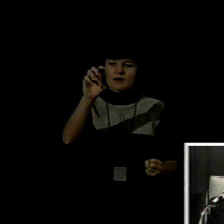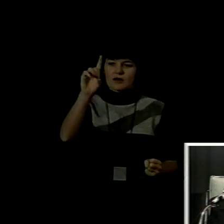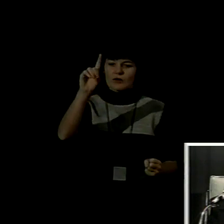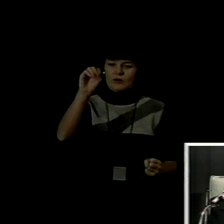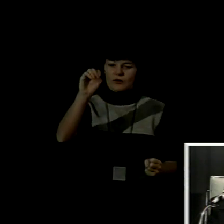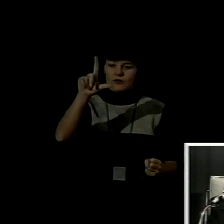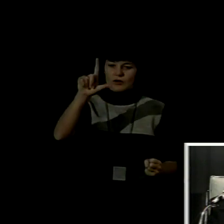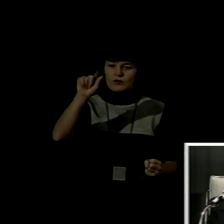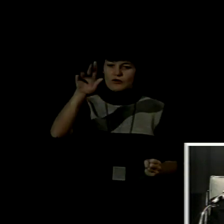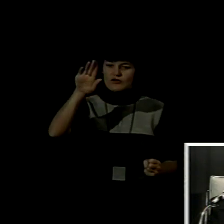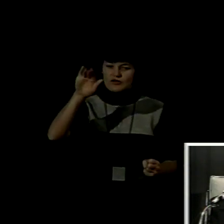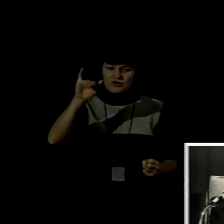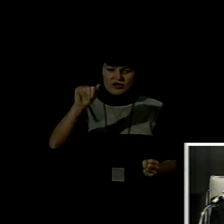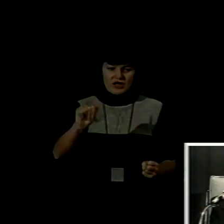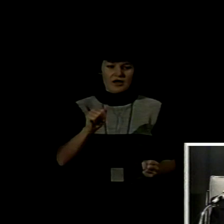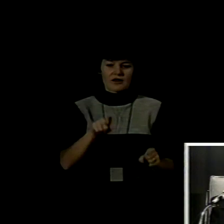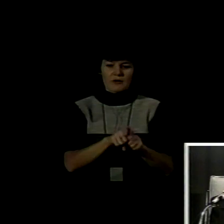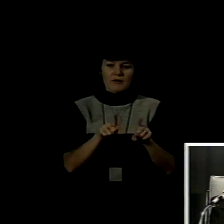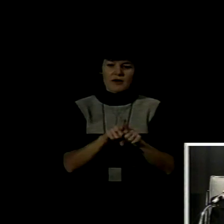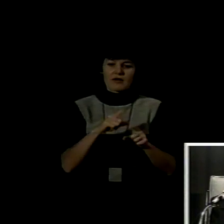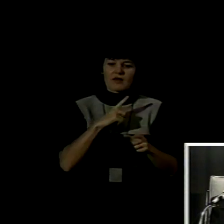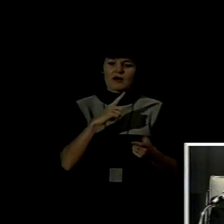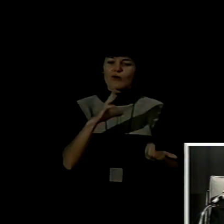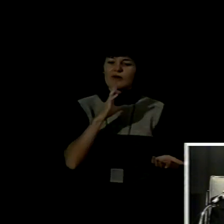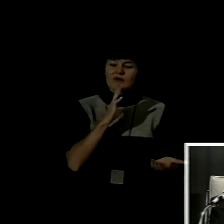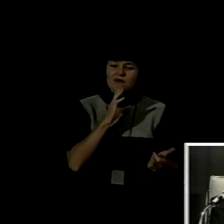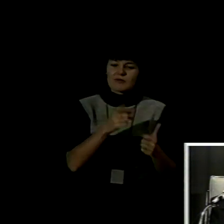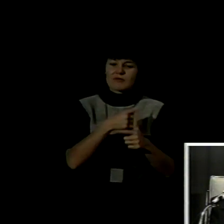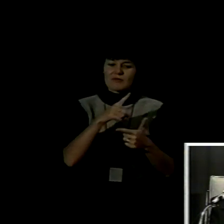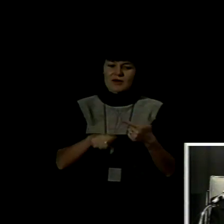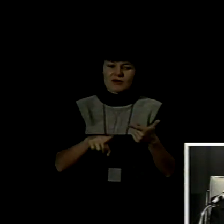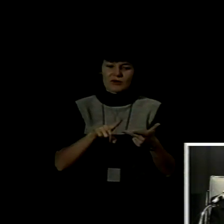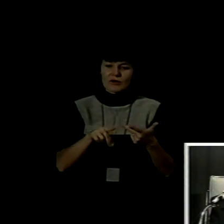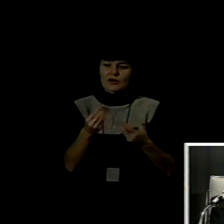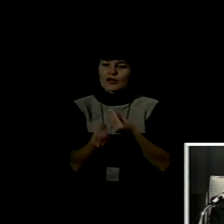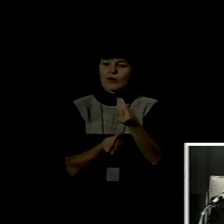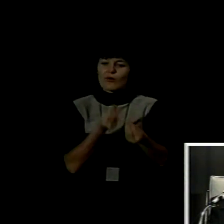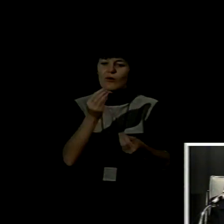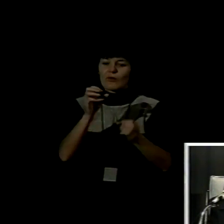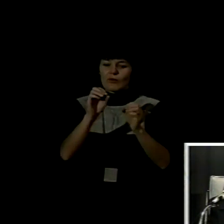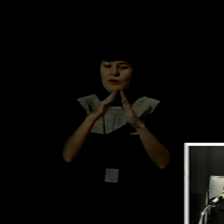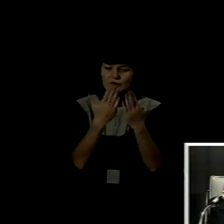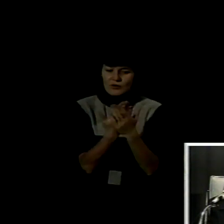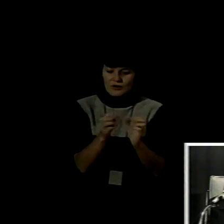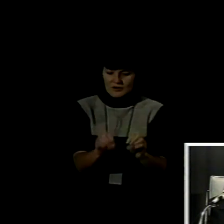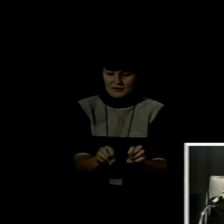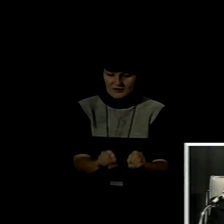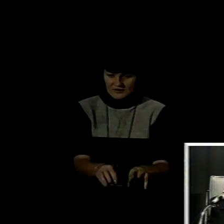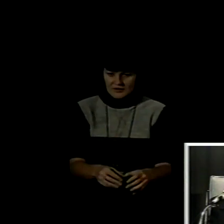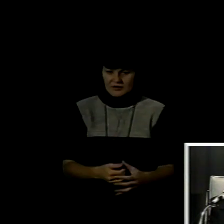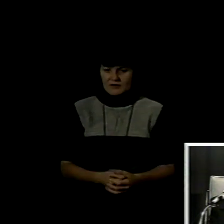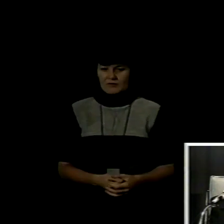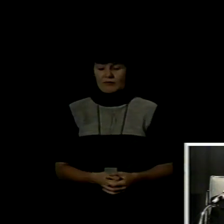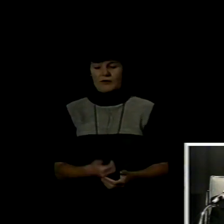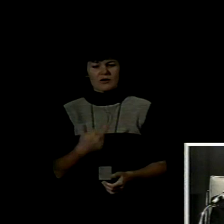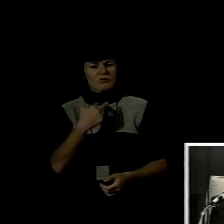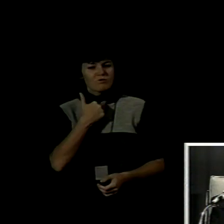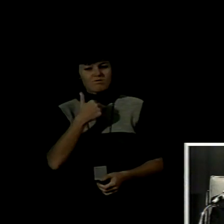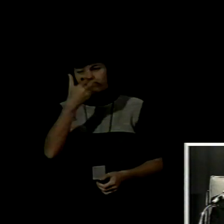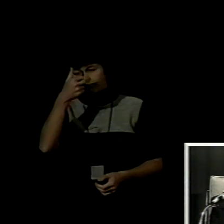selección y transmisión de los conocimientos no podemos dejar de lado por supuesto el rol de